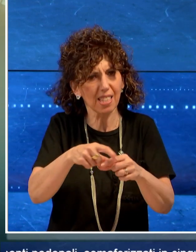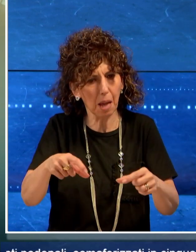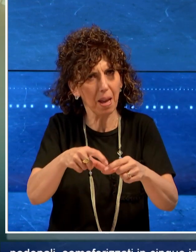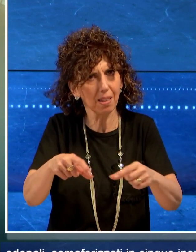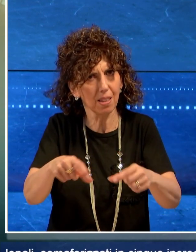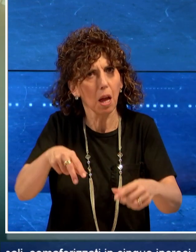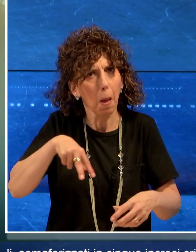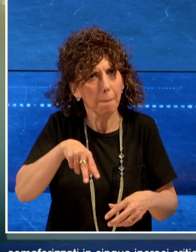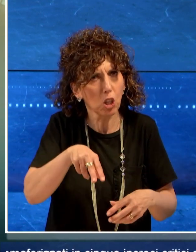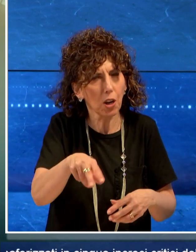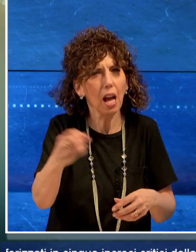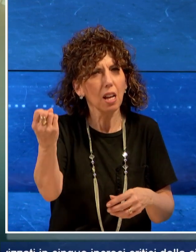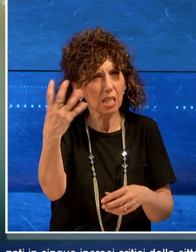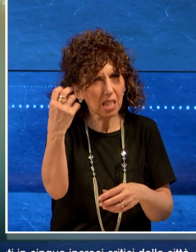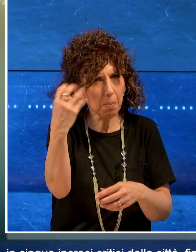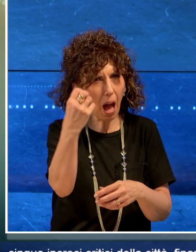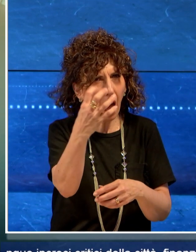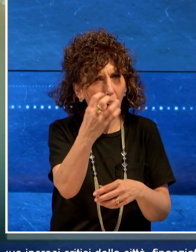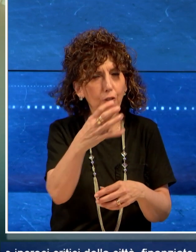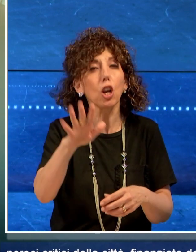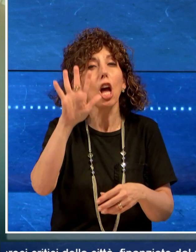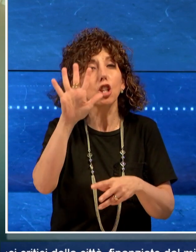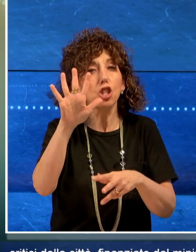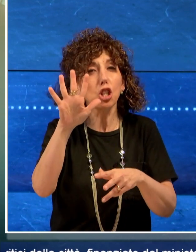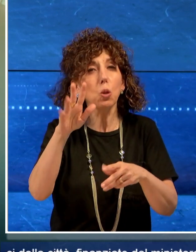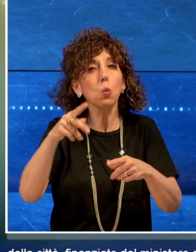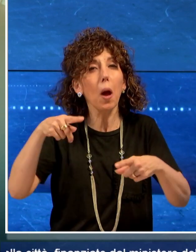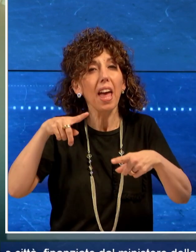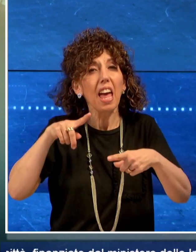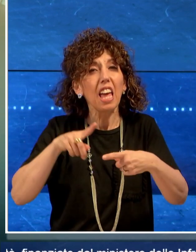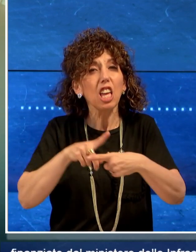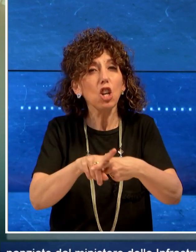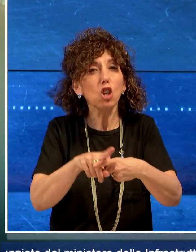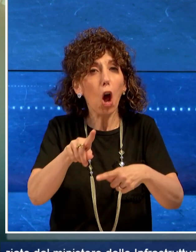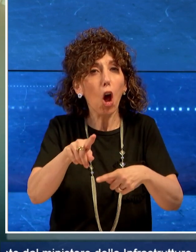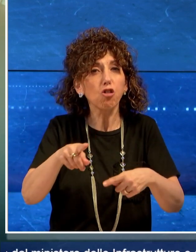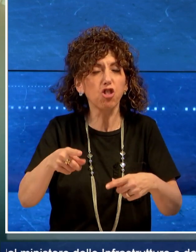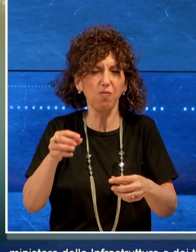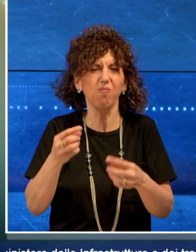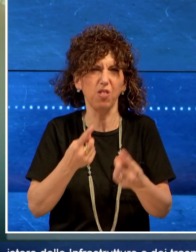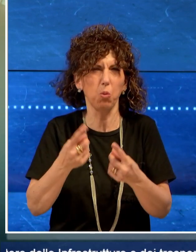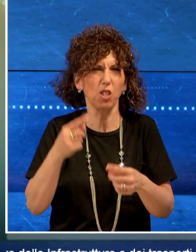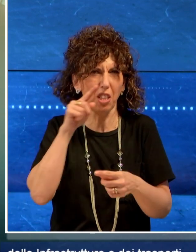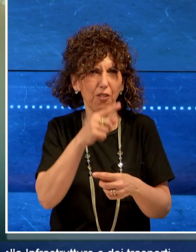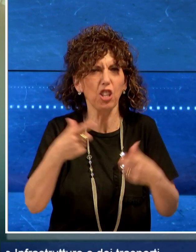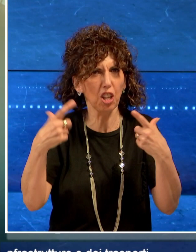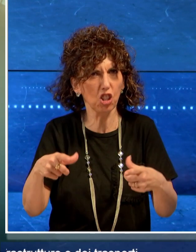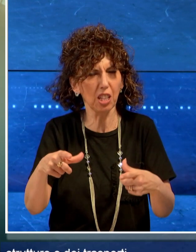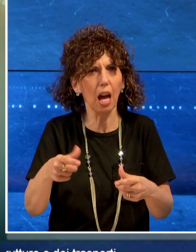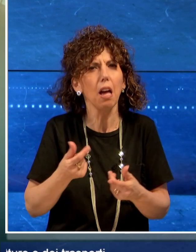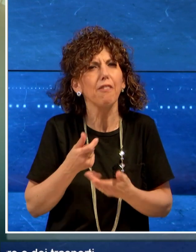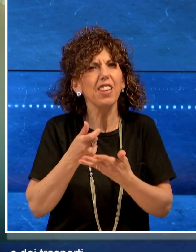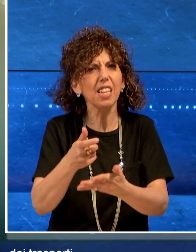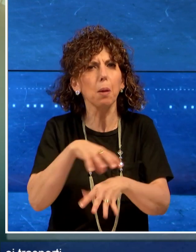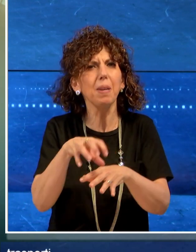pedonali semaforizzati in cinque incroci critici della città finanziato dal Ministero